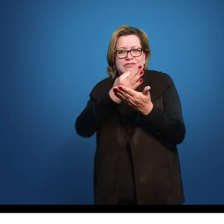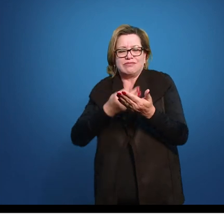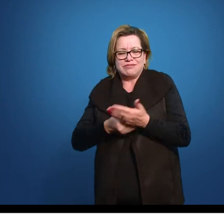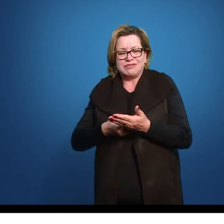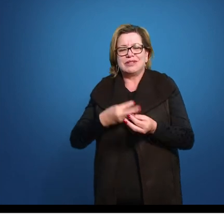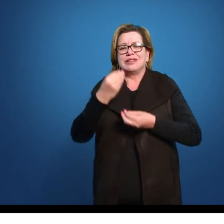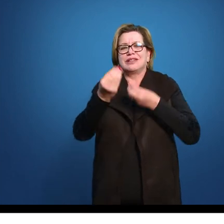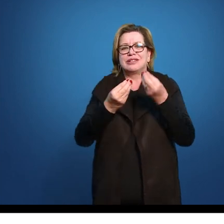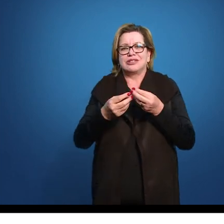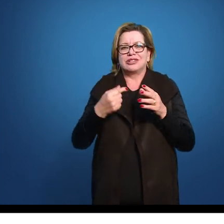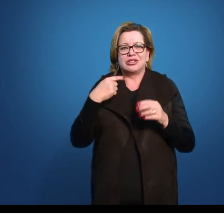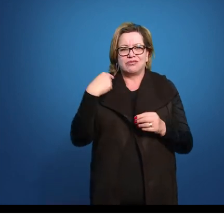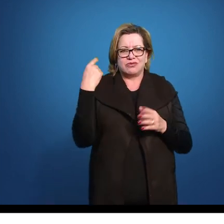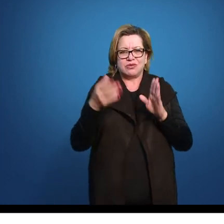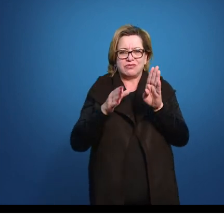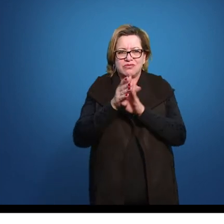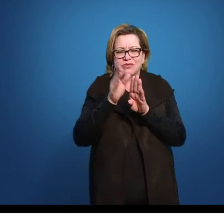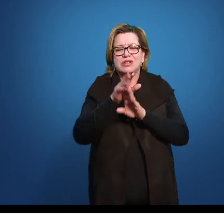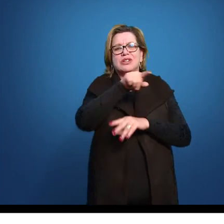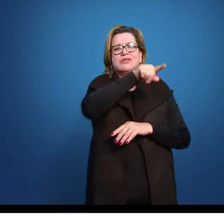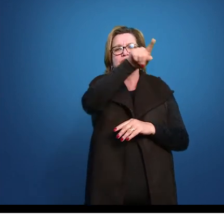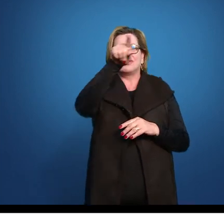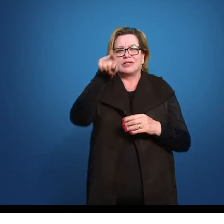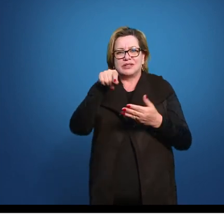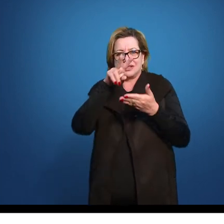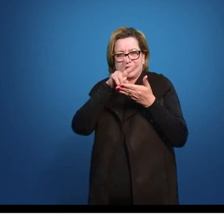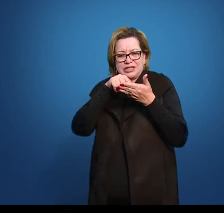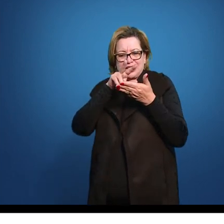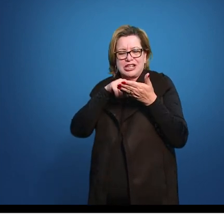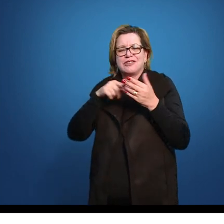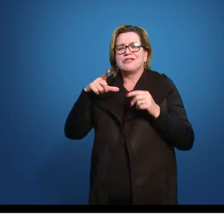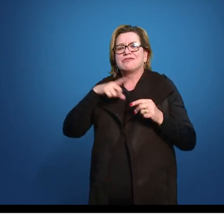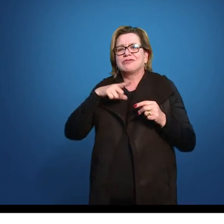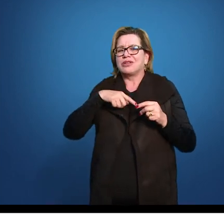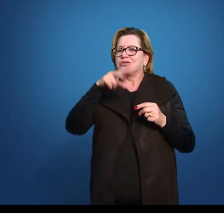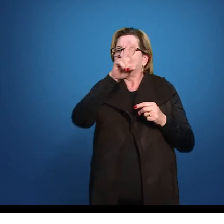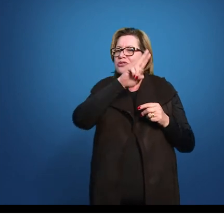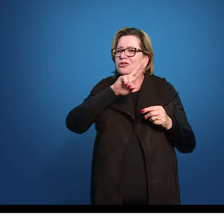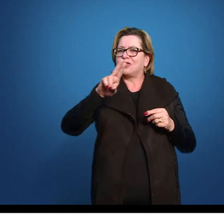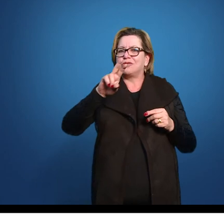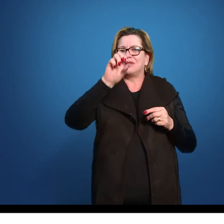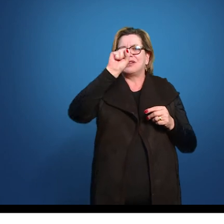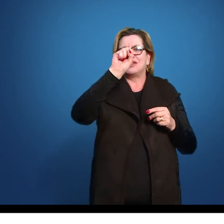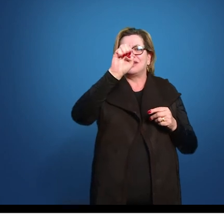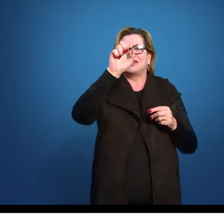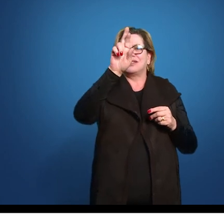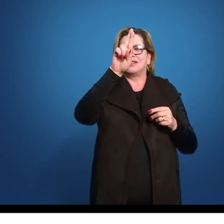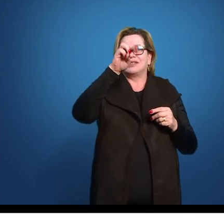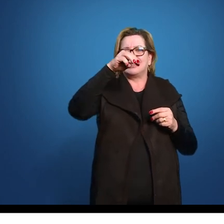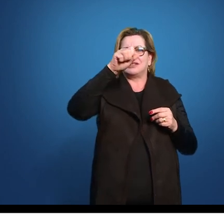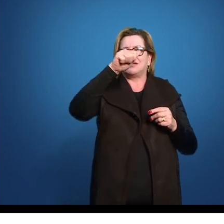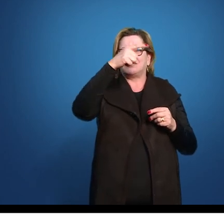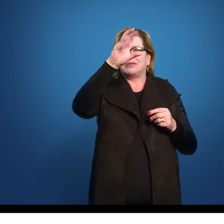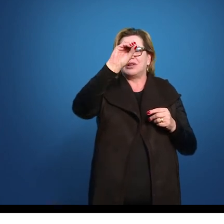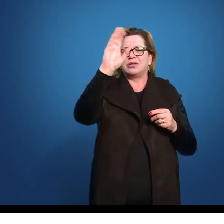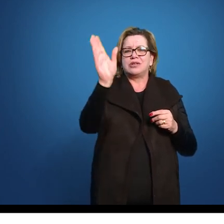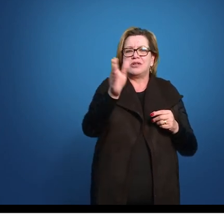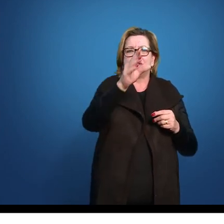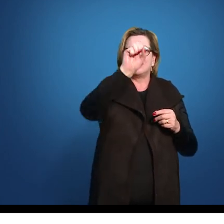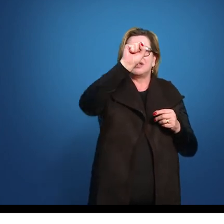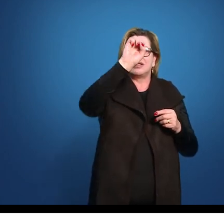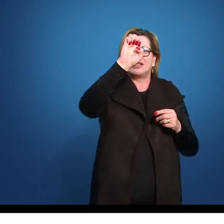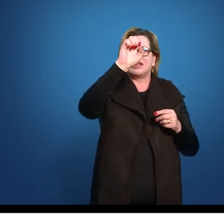Sugeridos Para que a gente Possa ler Um deles É o sermão Da Sextagésima Que vai falar Sobre a arte De argumentar A arte